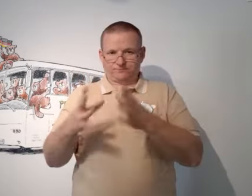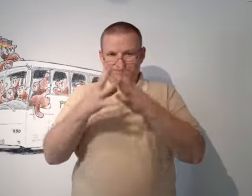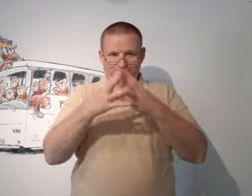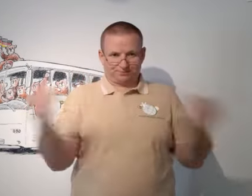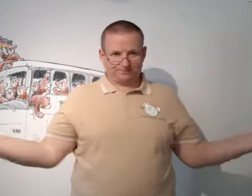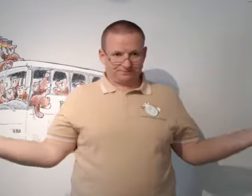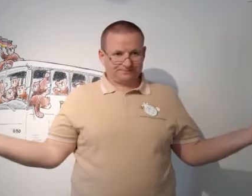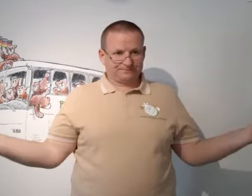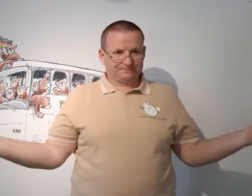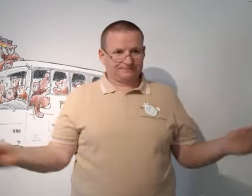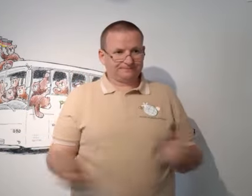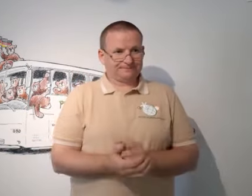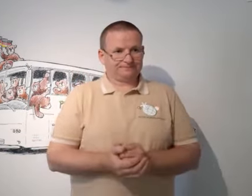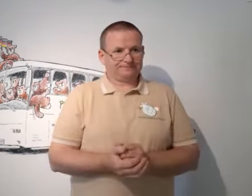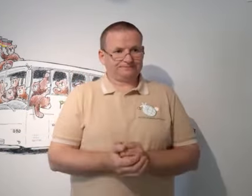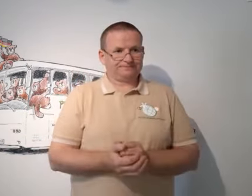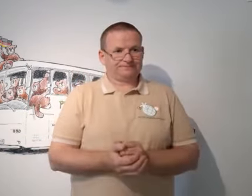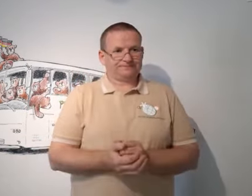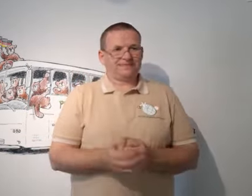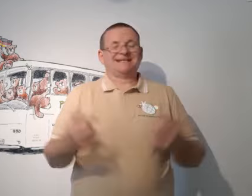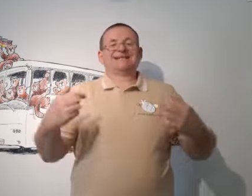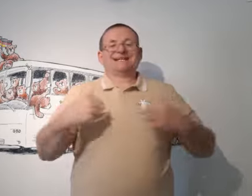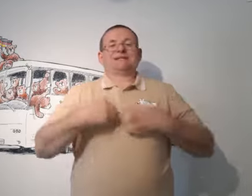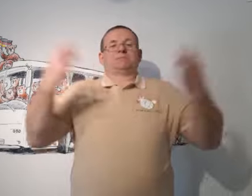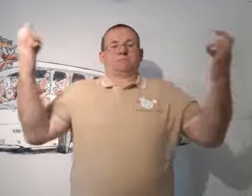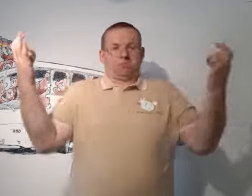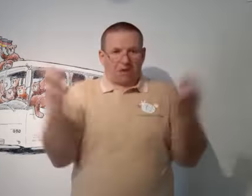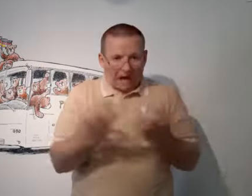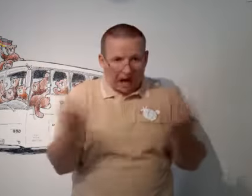anderen Gehörlosen zu treffen und sich in Gebärdensprache zu unterhalten.